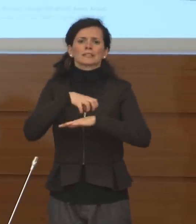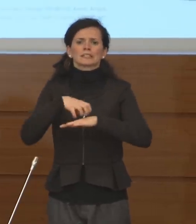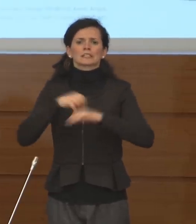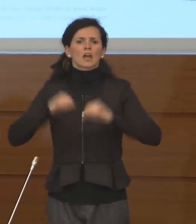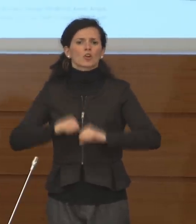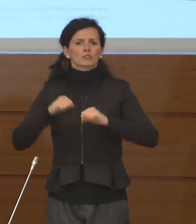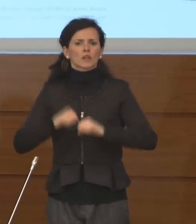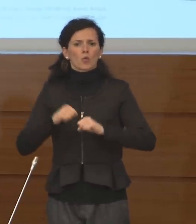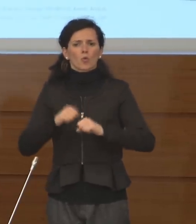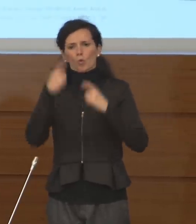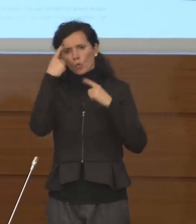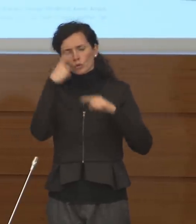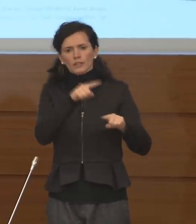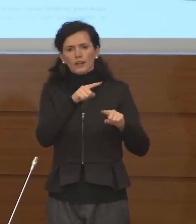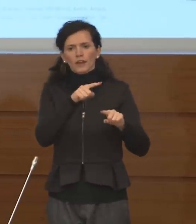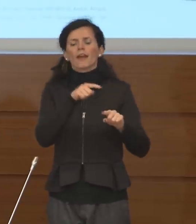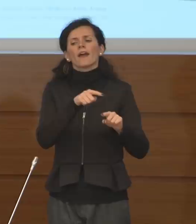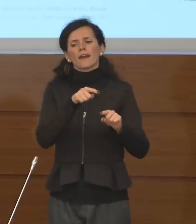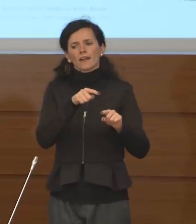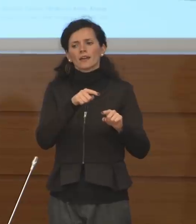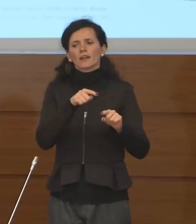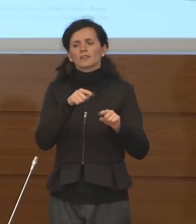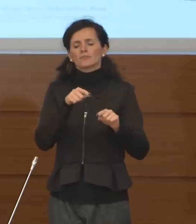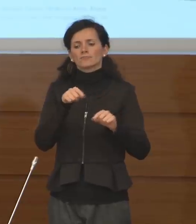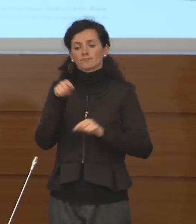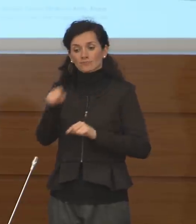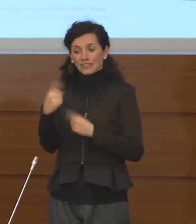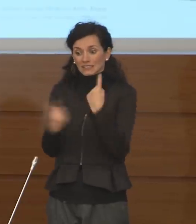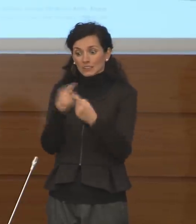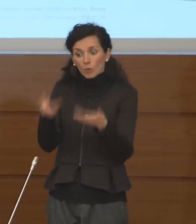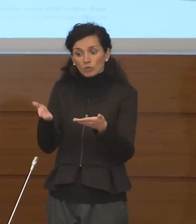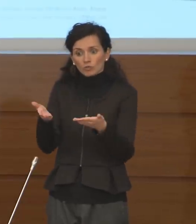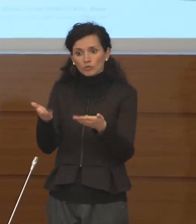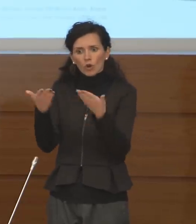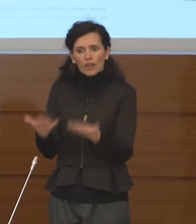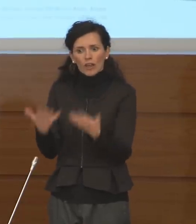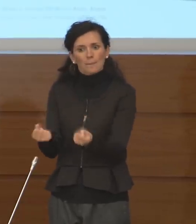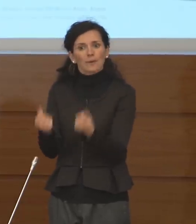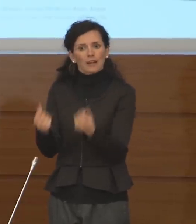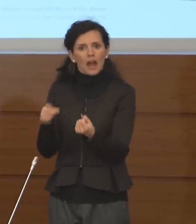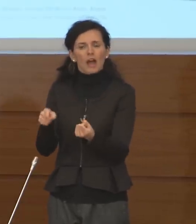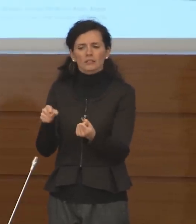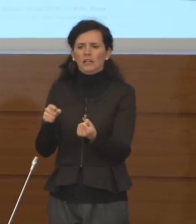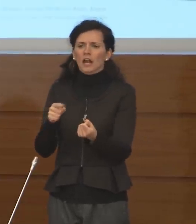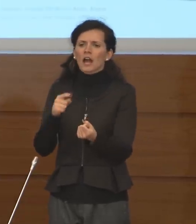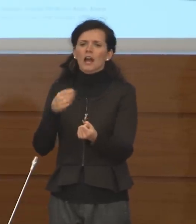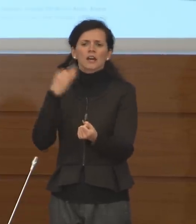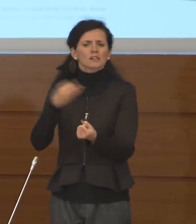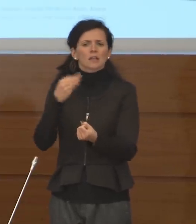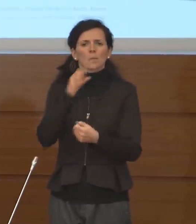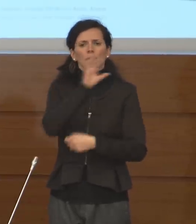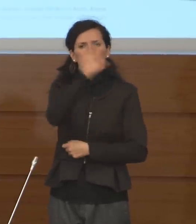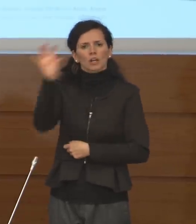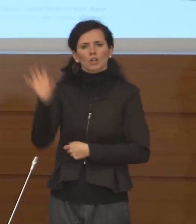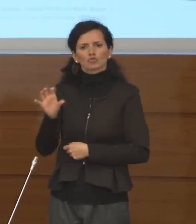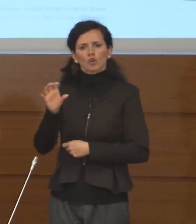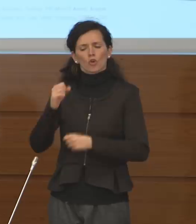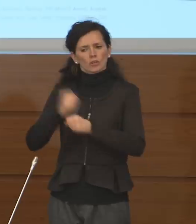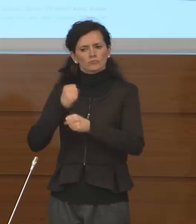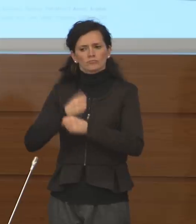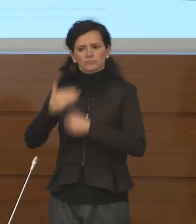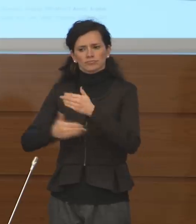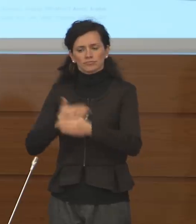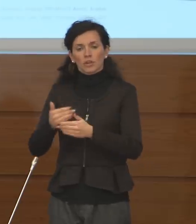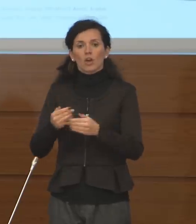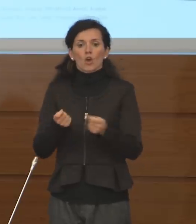e sul campo operata dalle stesse regioni. Quindi quello che è il